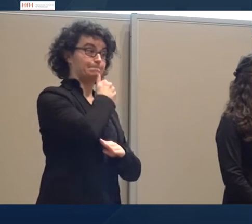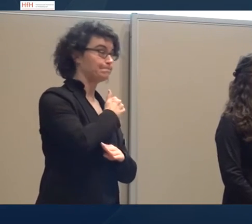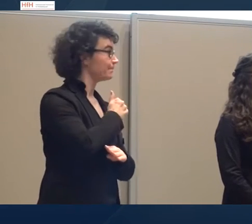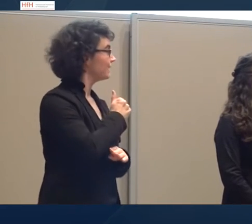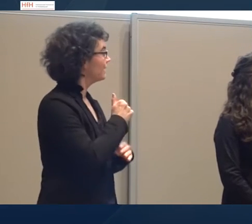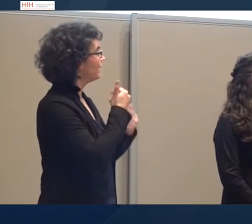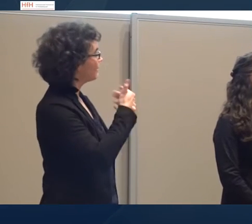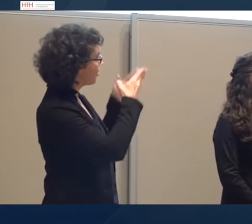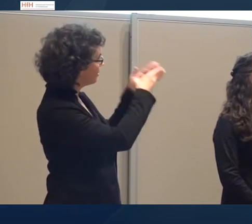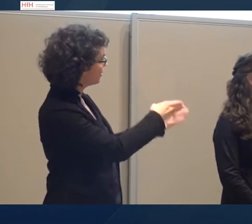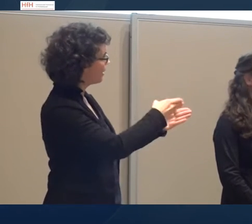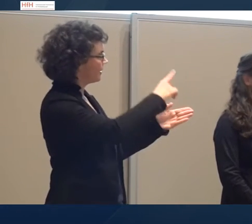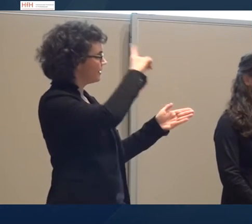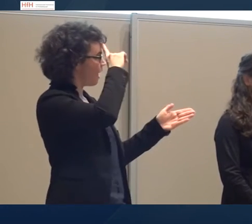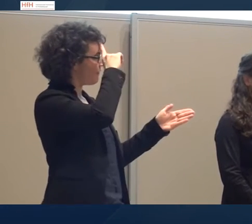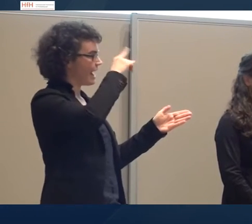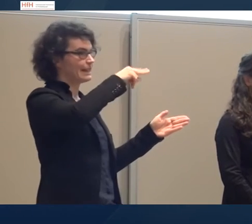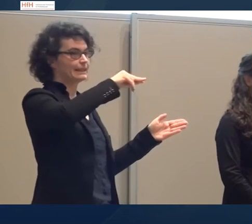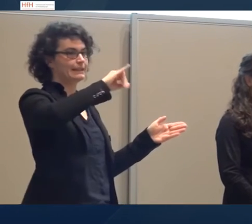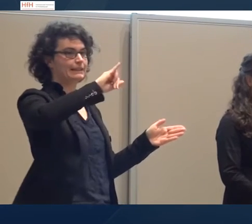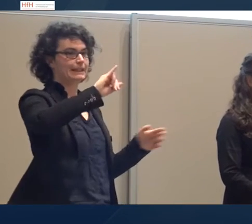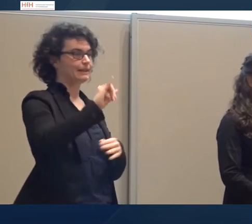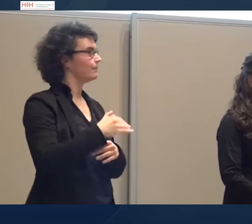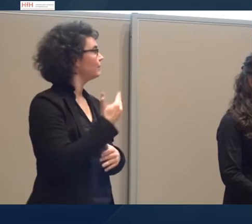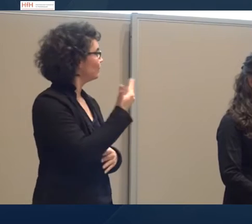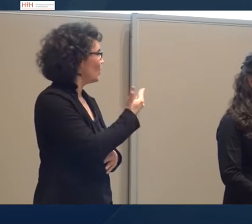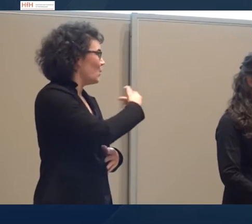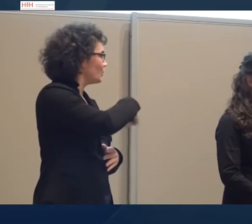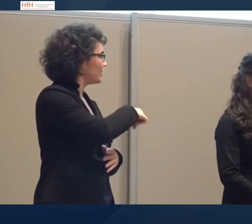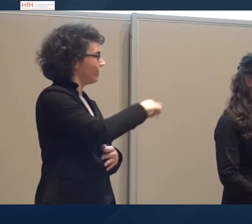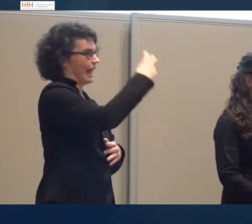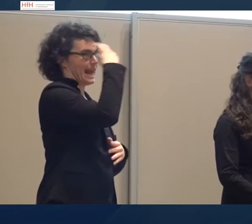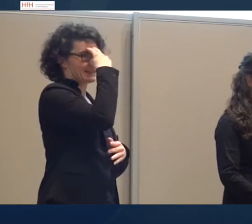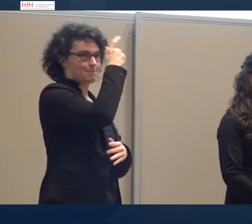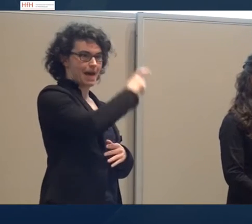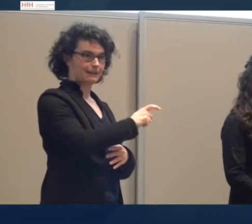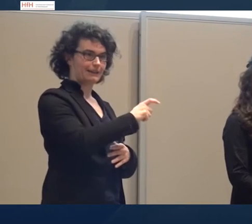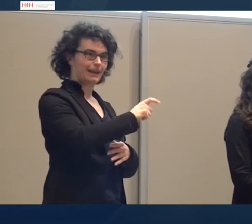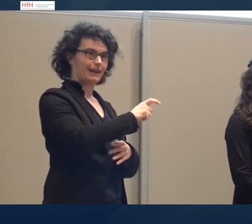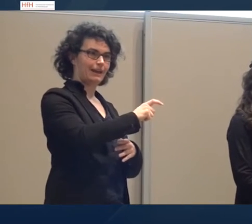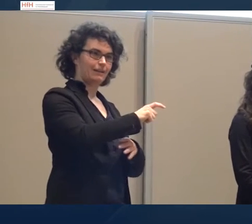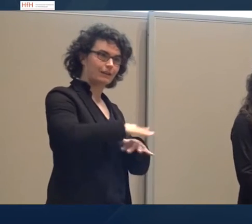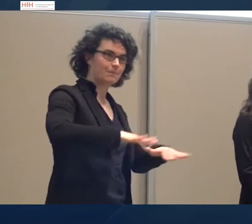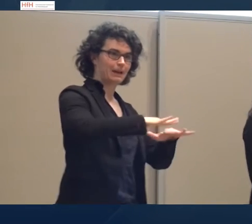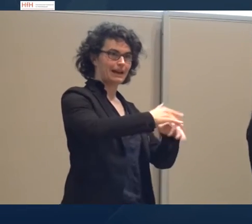nie. Unser Experte für den linguistischen Teil, und aus Österreich,